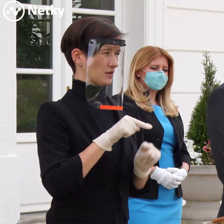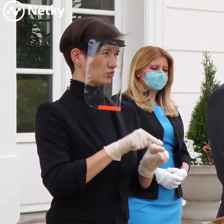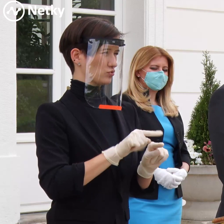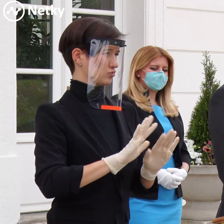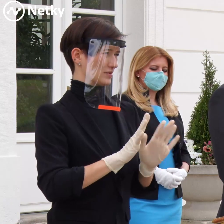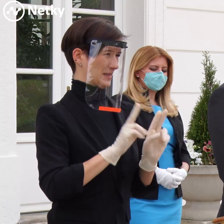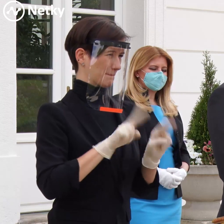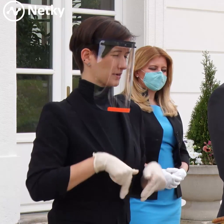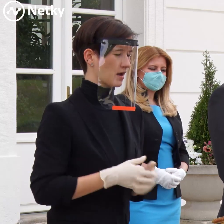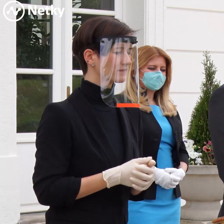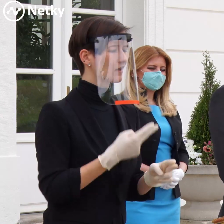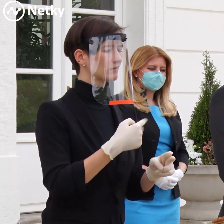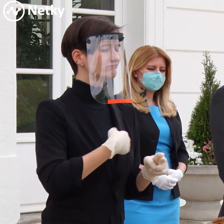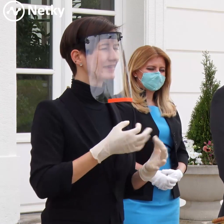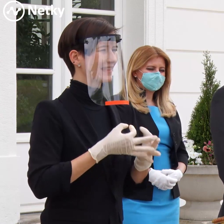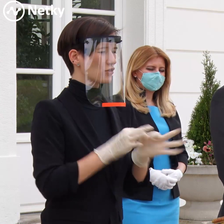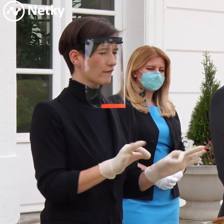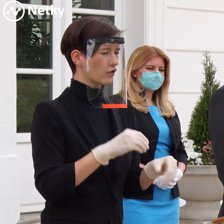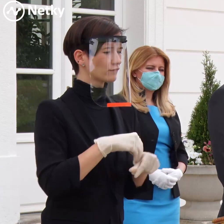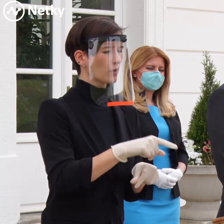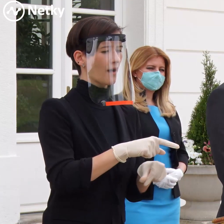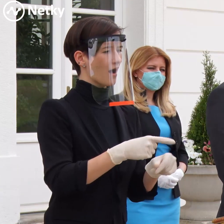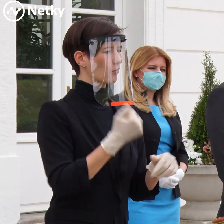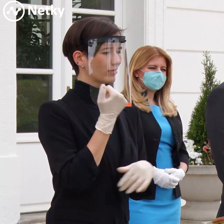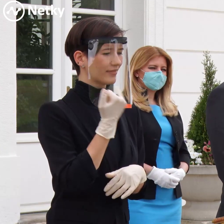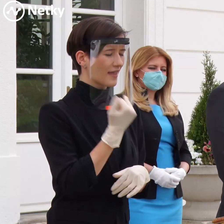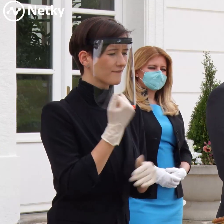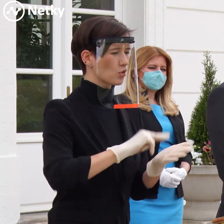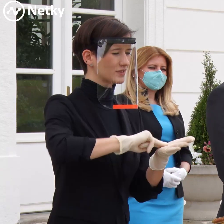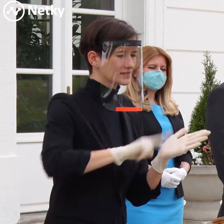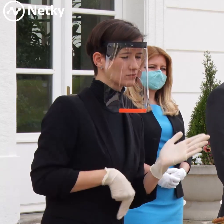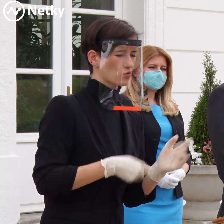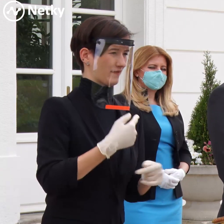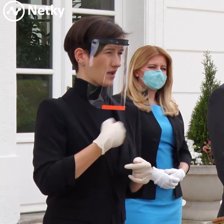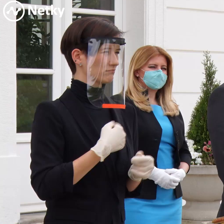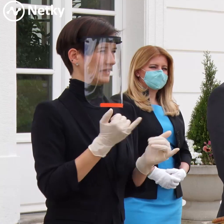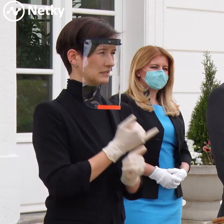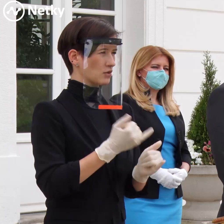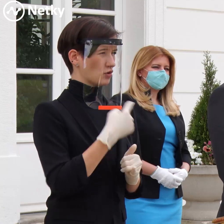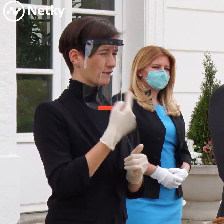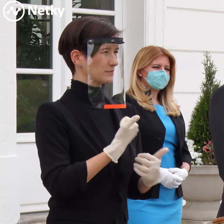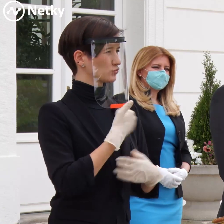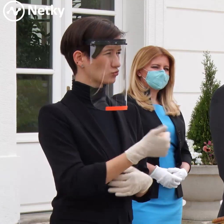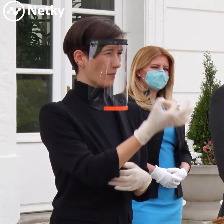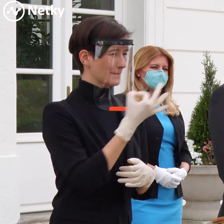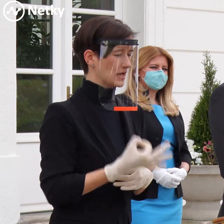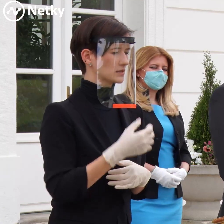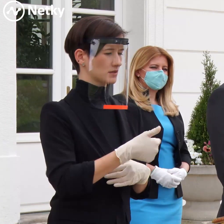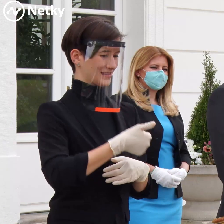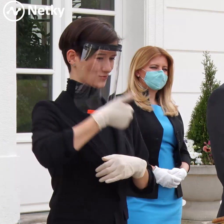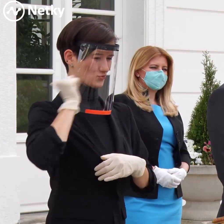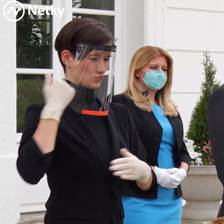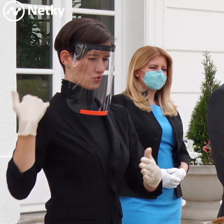nejakým nevýhodným zmluvám. Poskytovateľia určite majú garantované, že dostanú 100% za minulý rok a môžu sa na to spolahnuť,